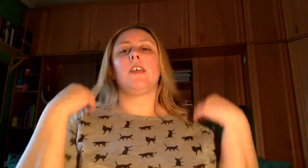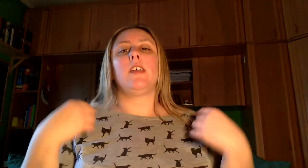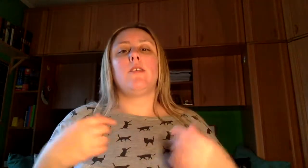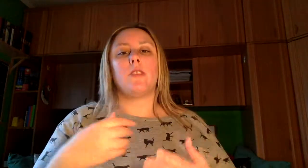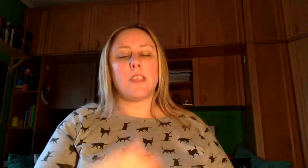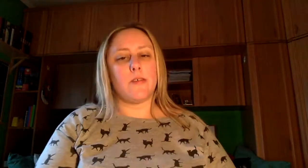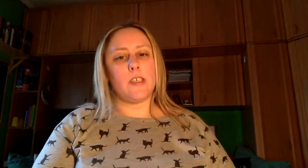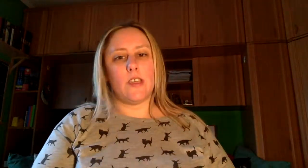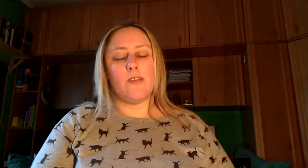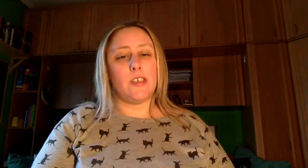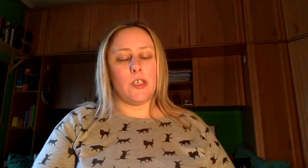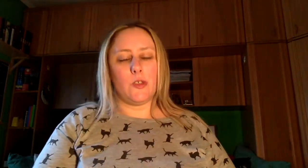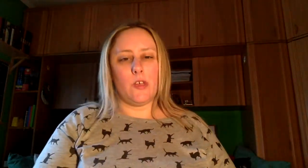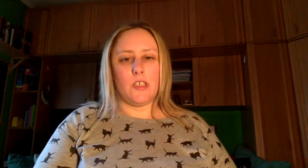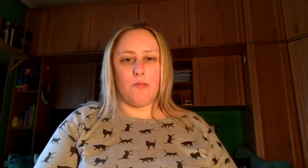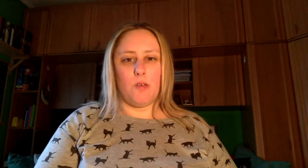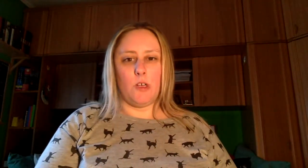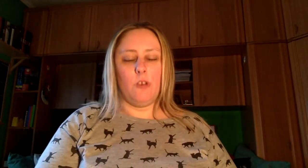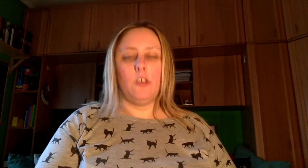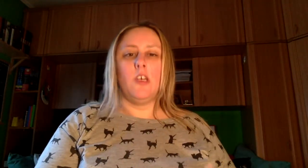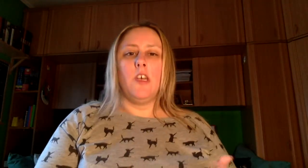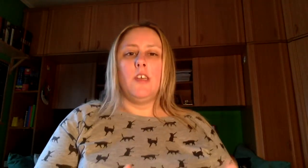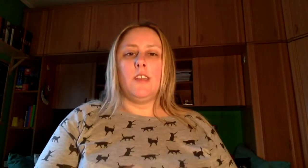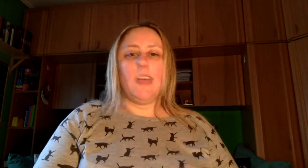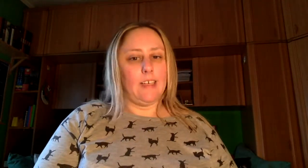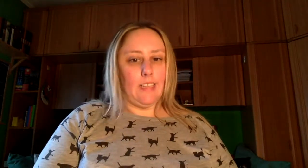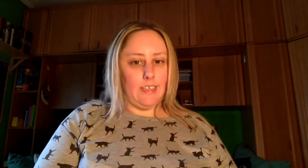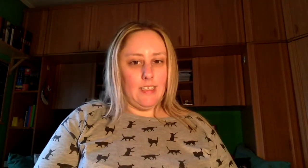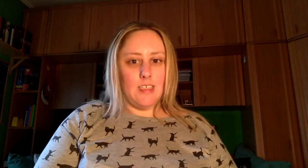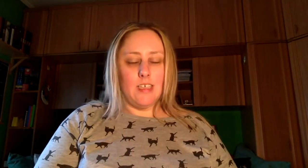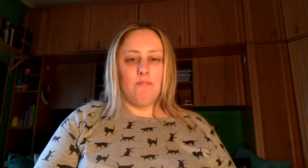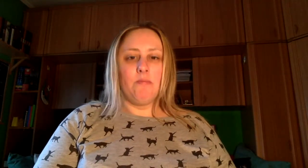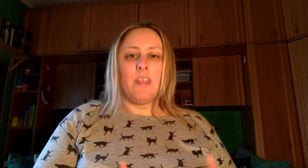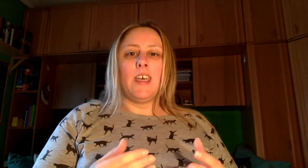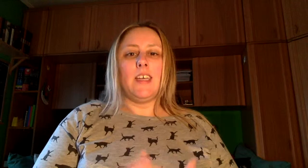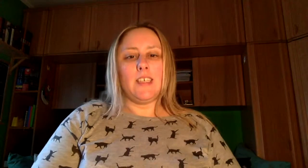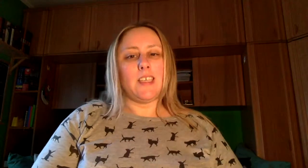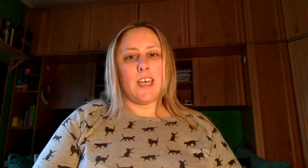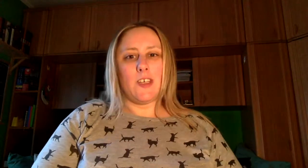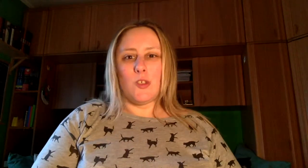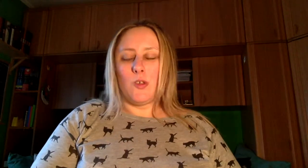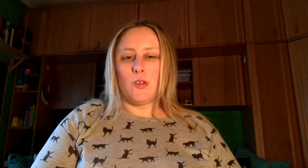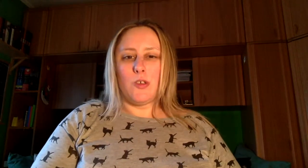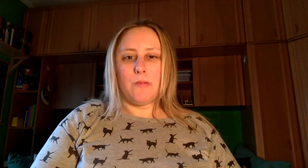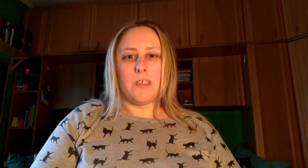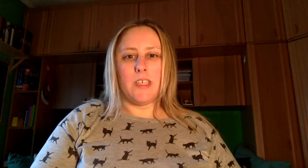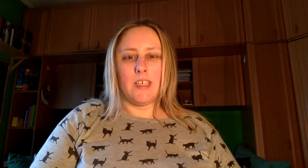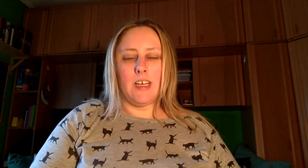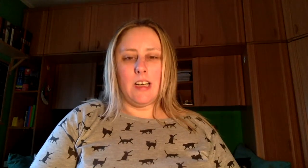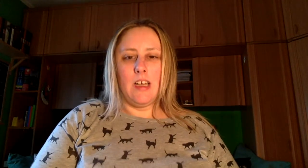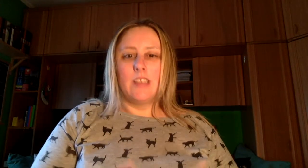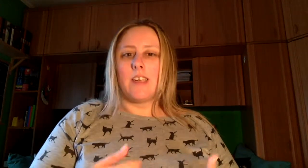he leído que está basado en las historias de Poirot de Agatha Christie, en este caso se investiga tres